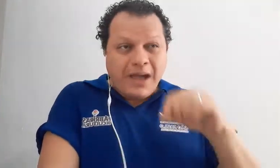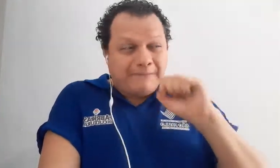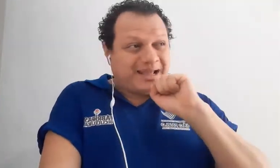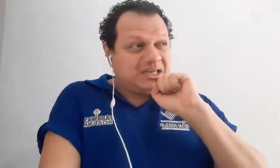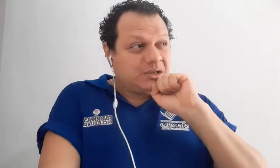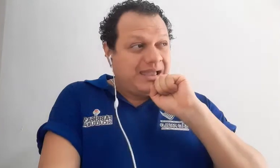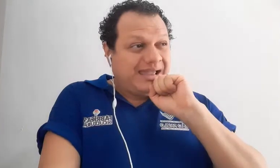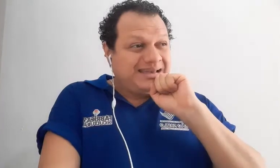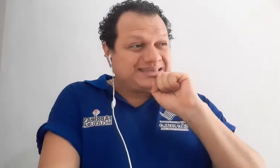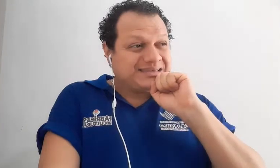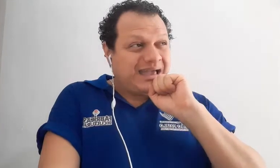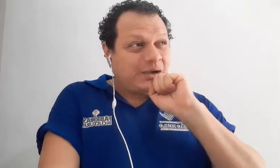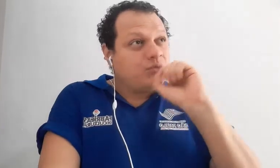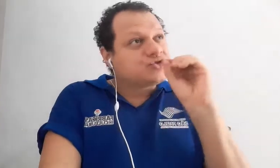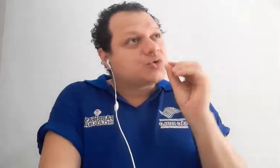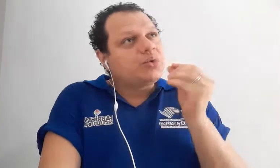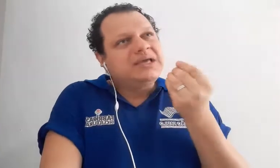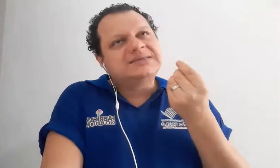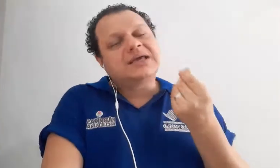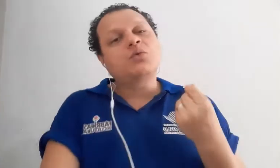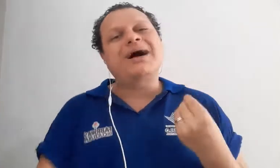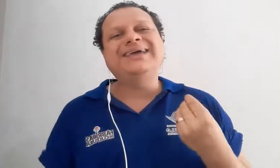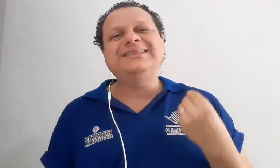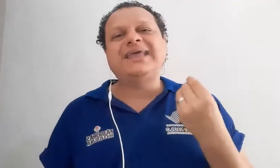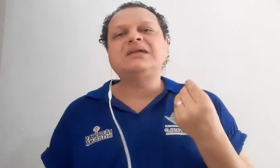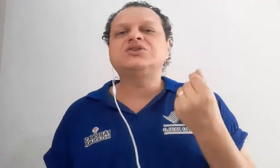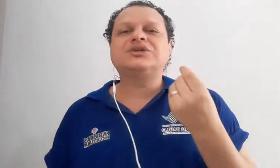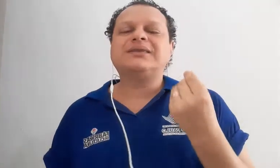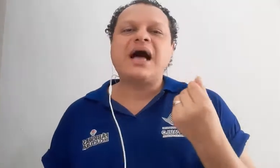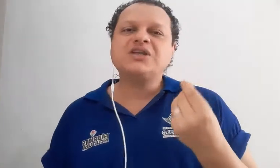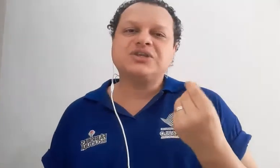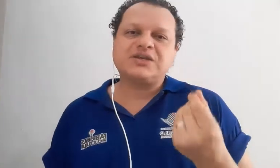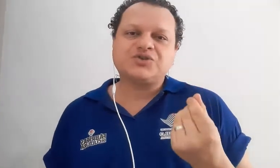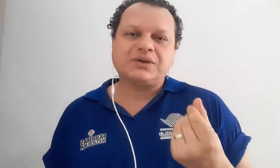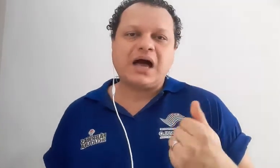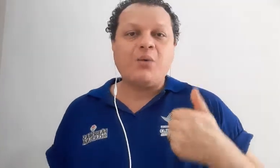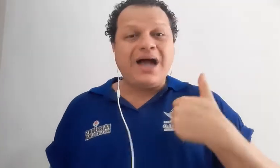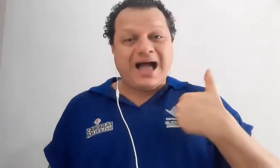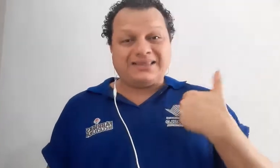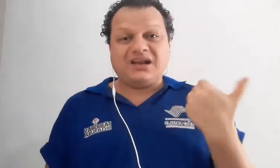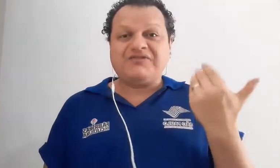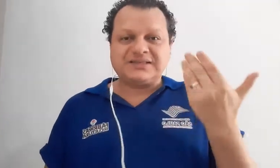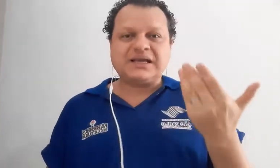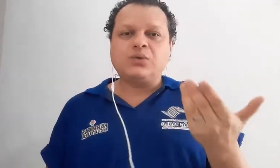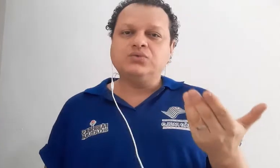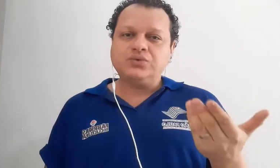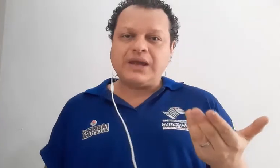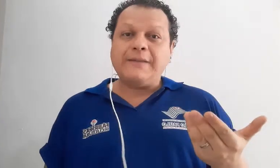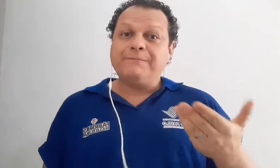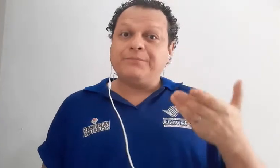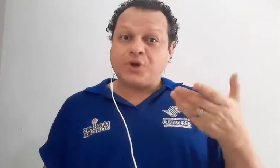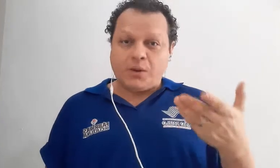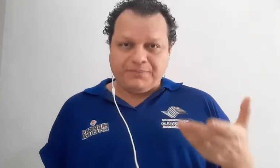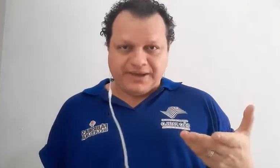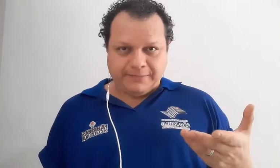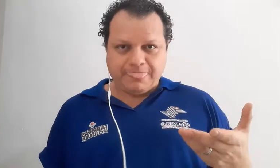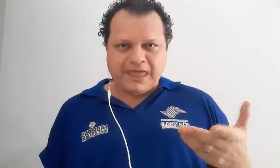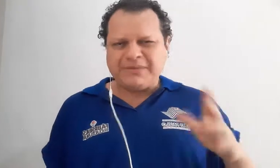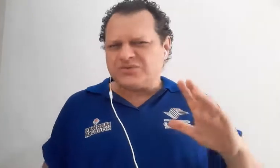para que eles construíssem uma identidade nacional através da cultura própria. Mas não